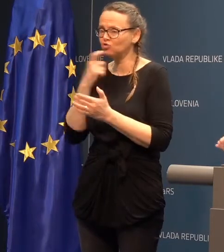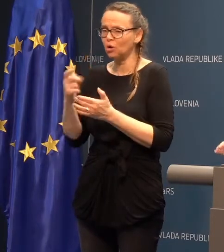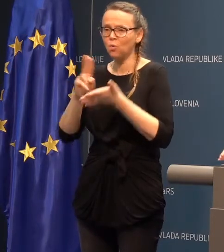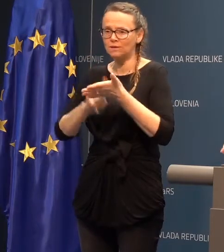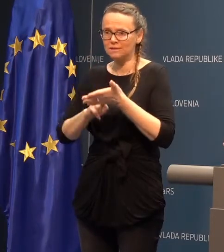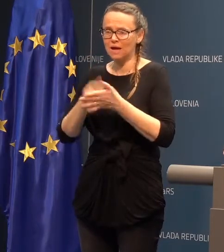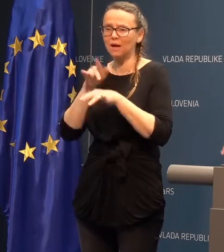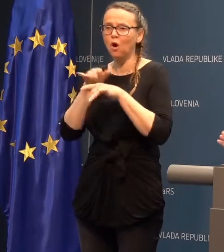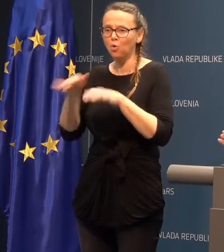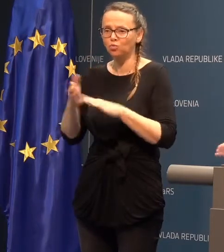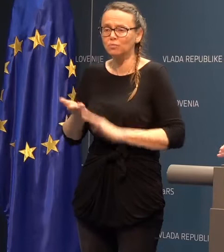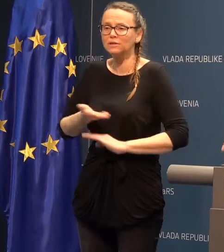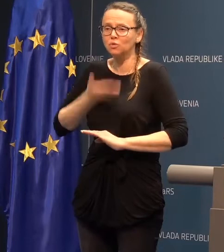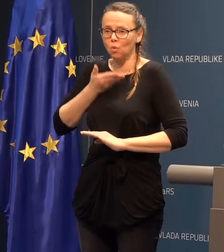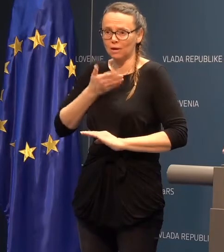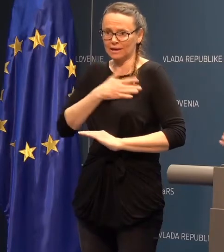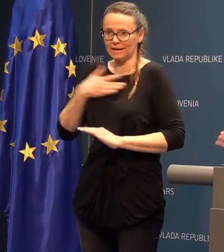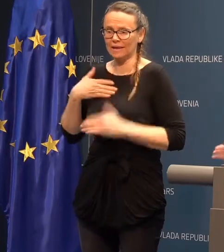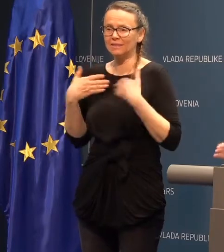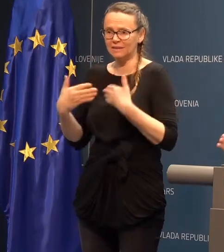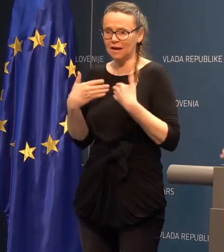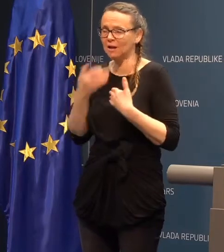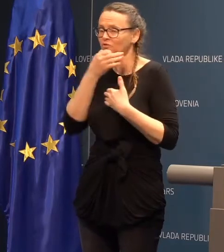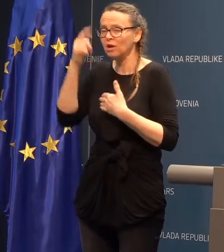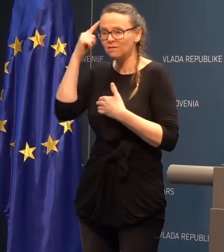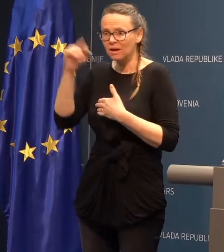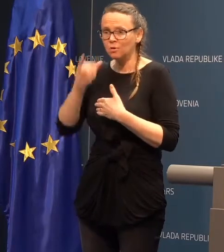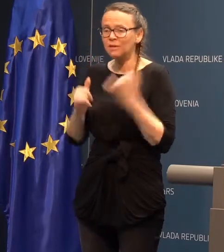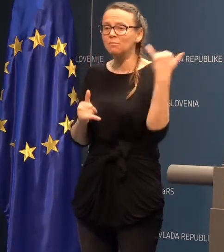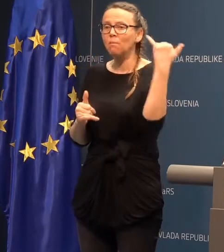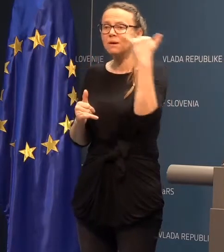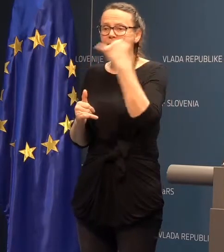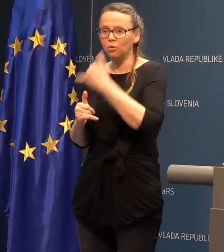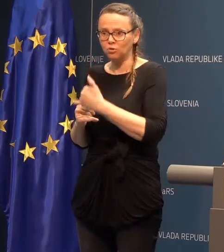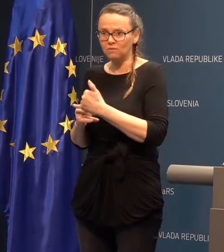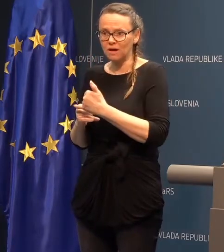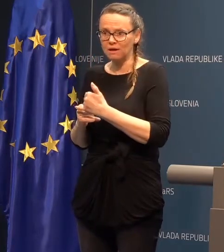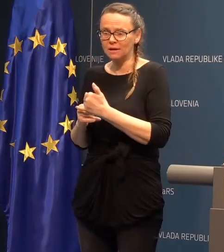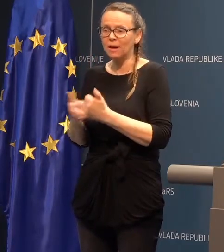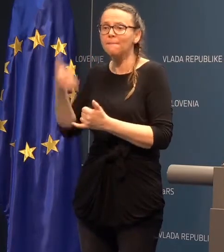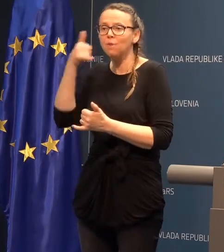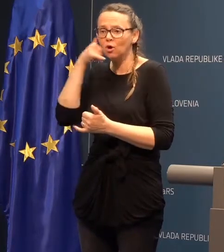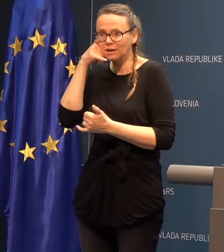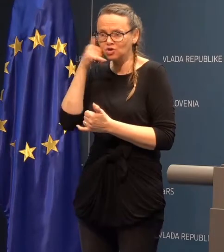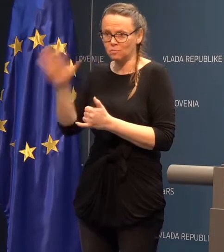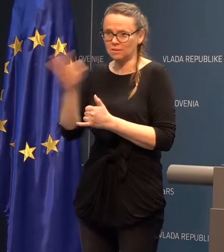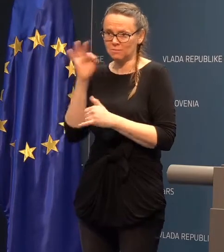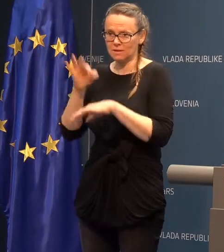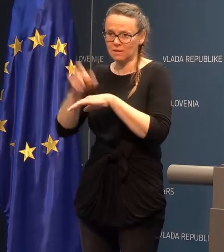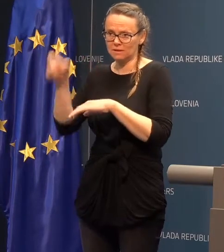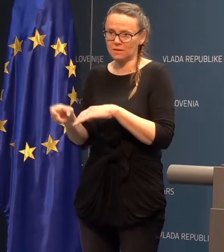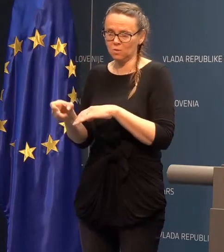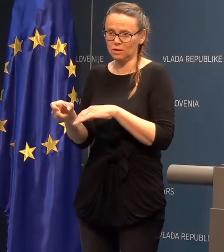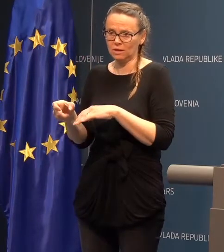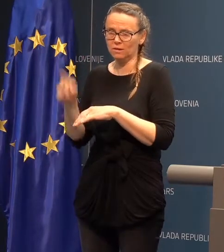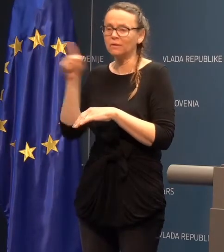znake okužbe z gornje dihalje in če zlasti vemo, da smo pripotovali, pokličimo izbranega zdromika